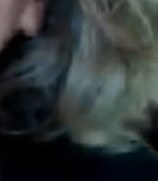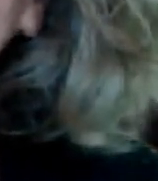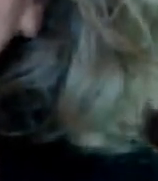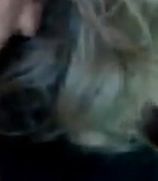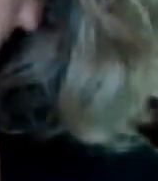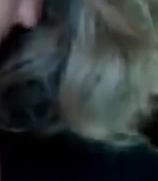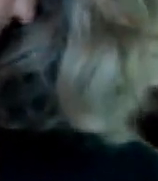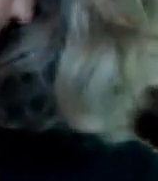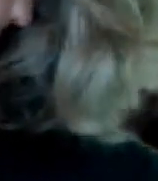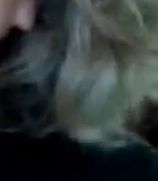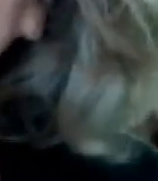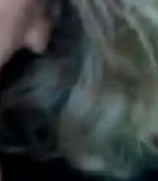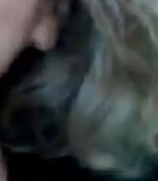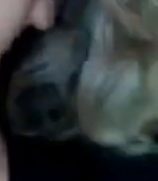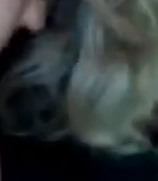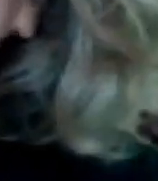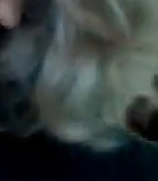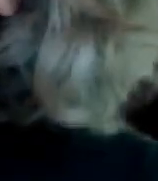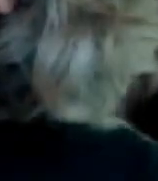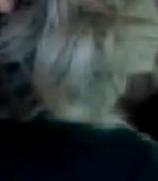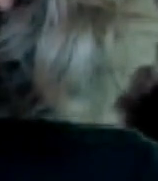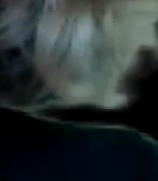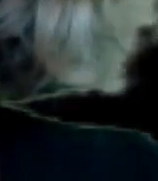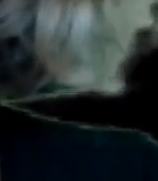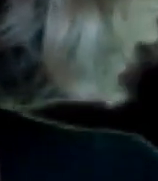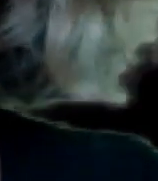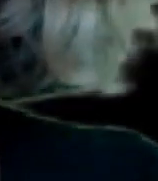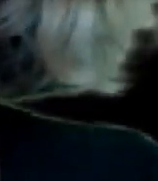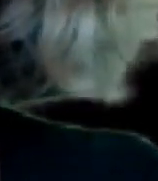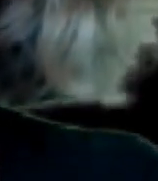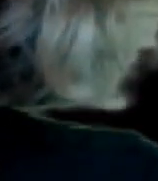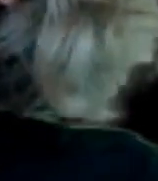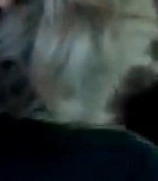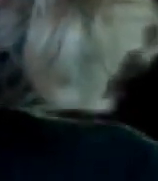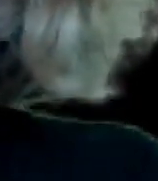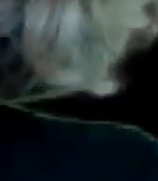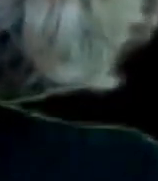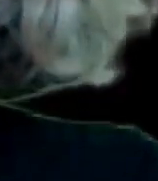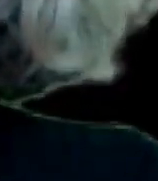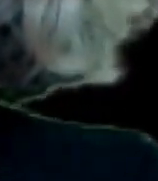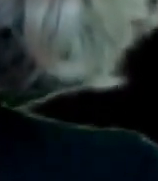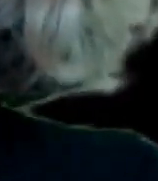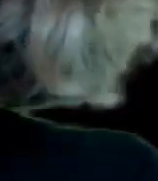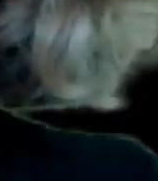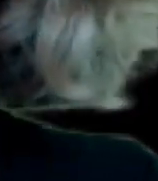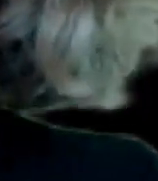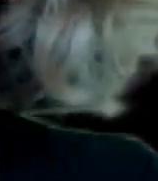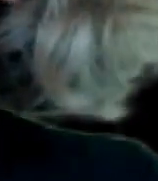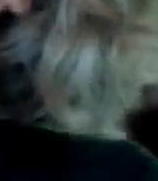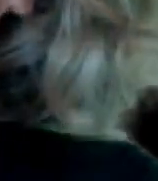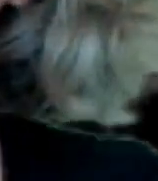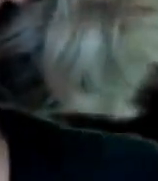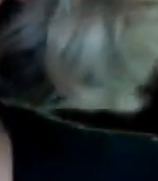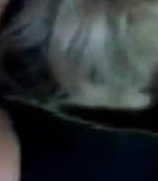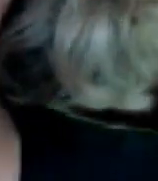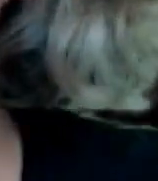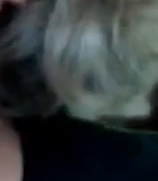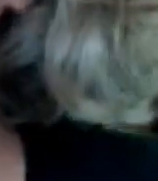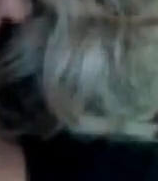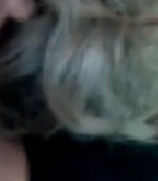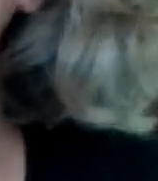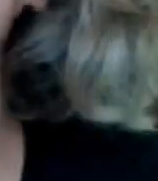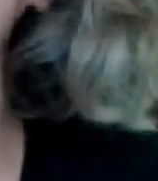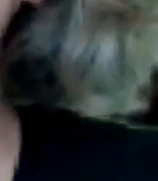social Ok Yo estoy de acuerdo Ándale pues A ver cómo nos va A ver si me dejan ir